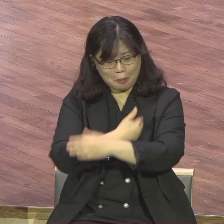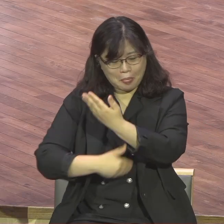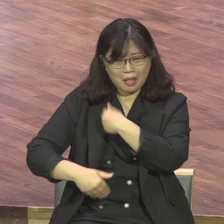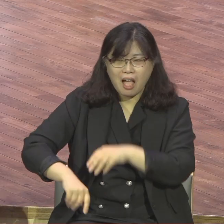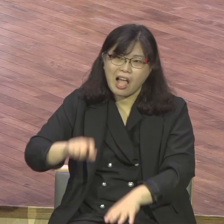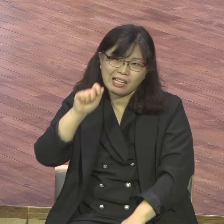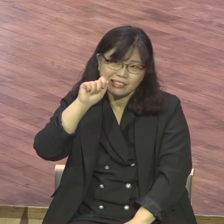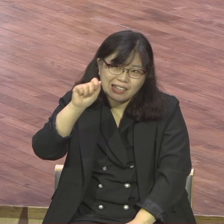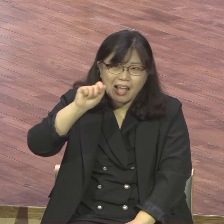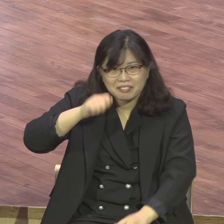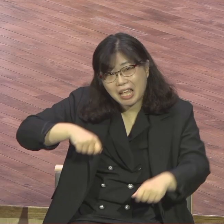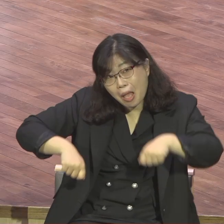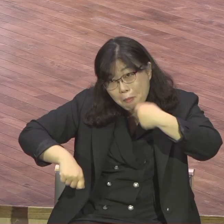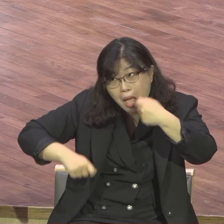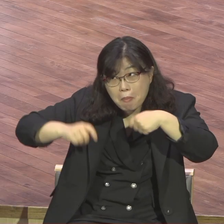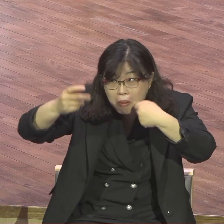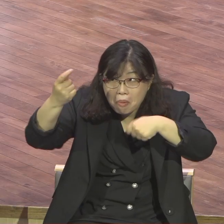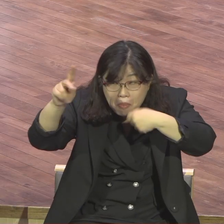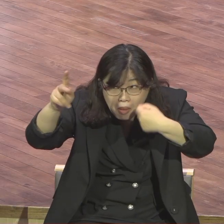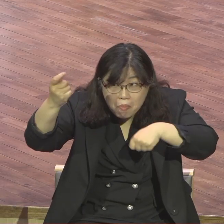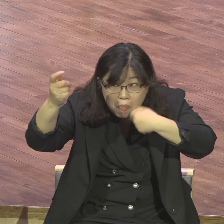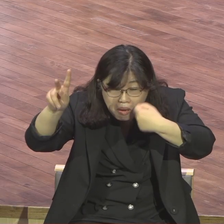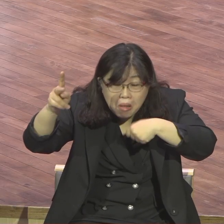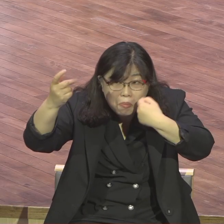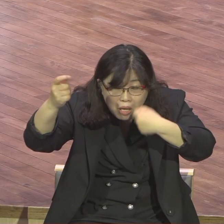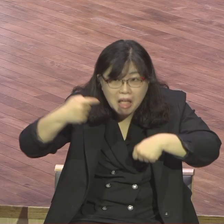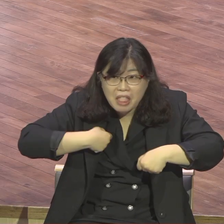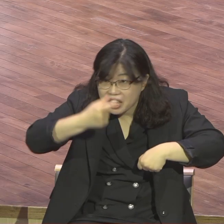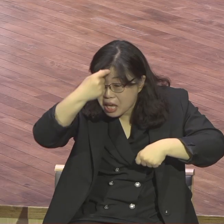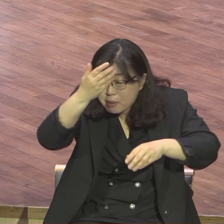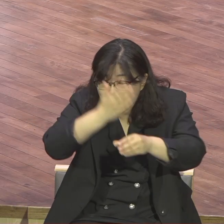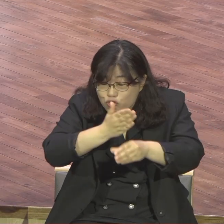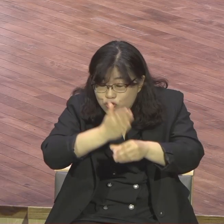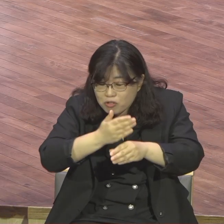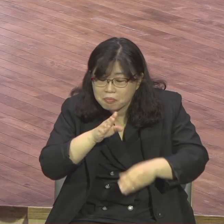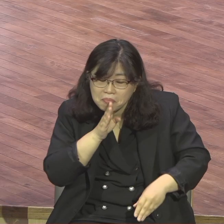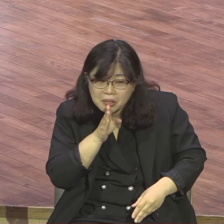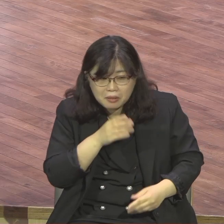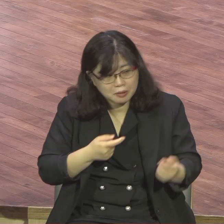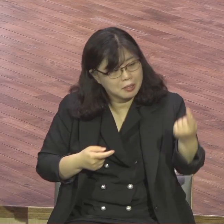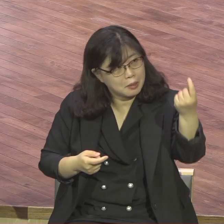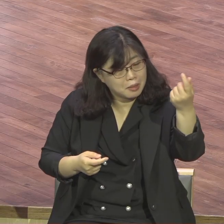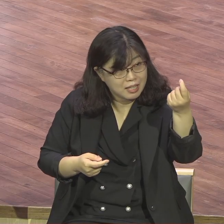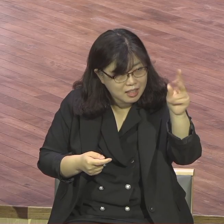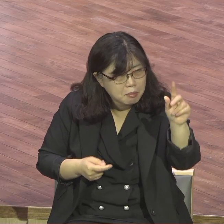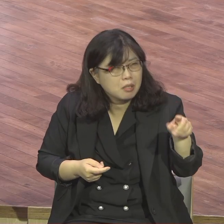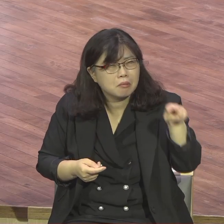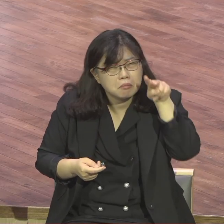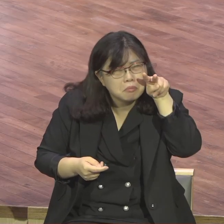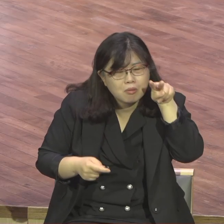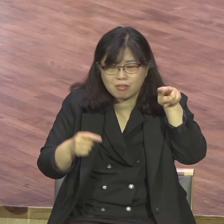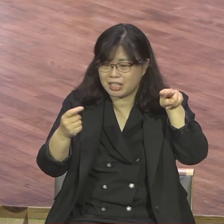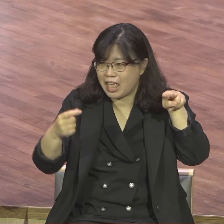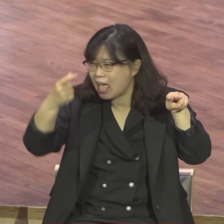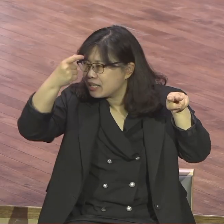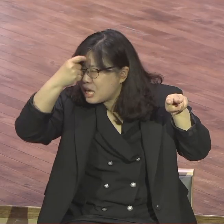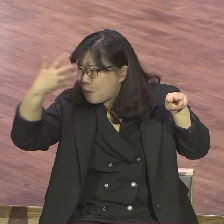테레비전 양쪽을 보면서 그게 예배입니까 그러면서 나 예배